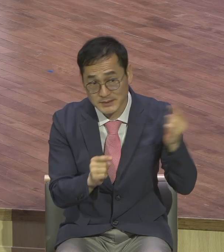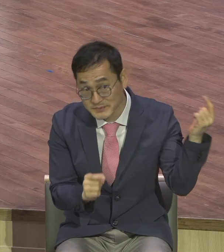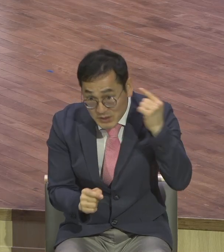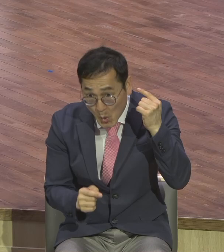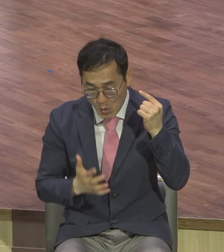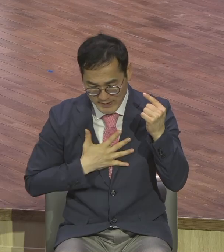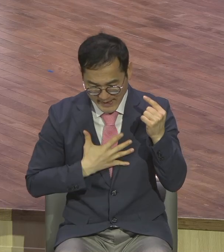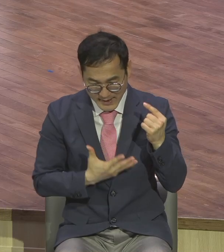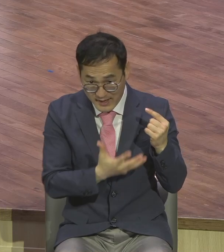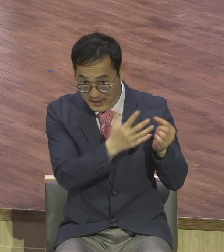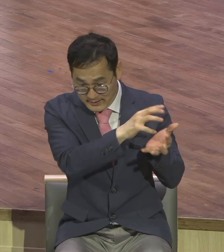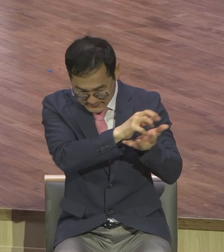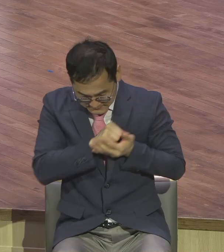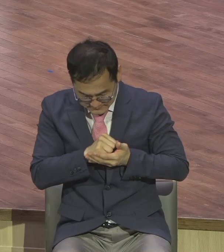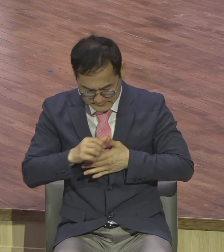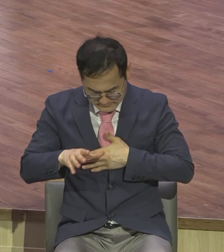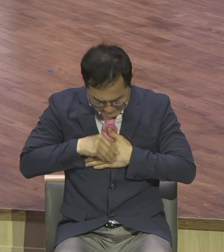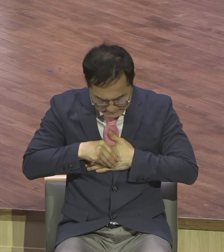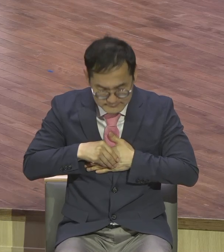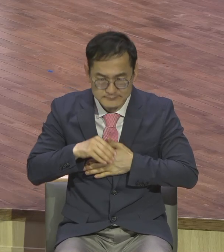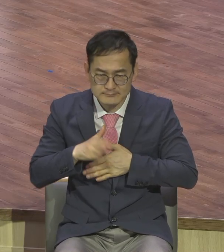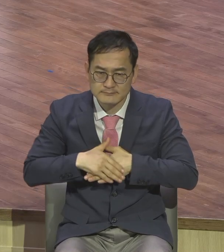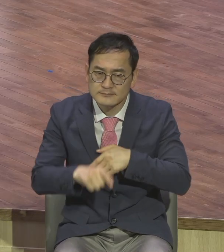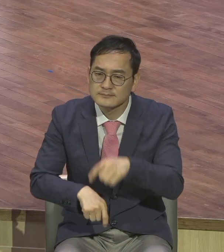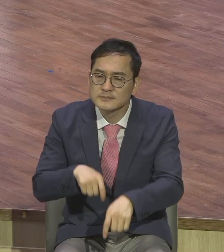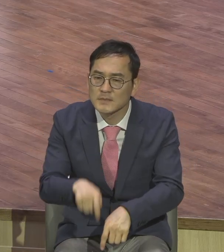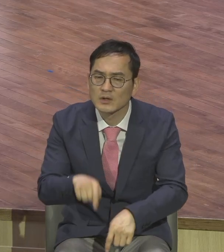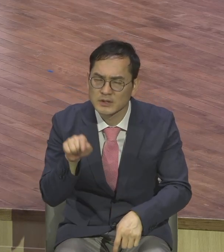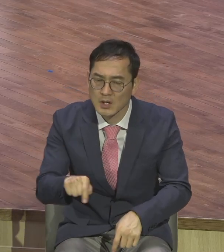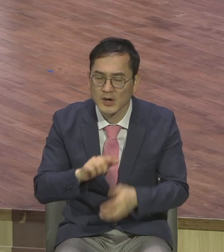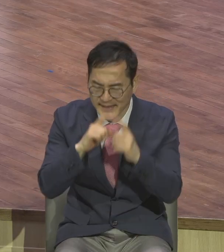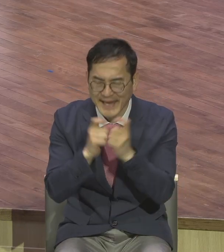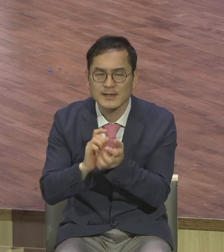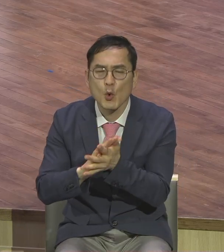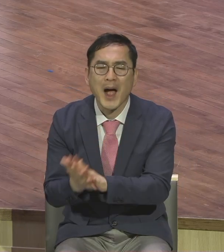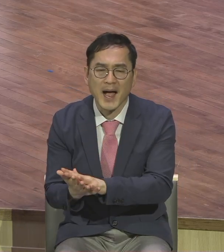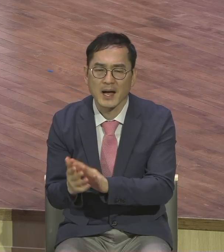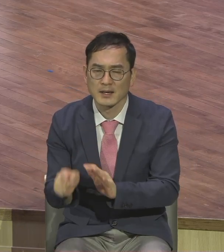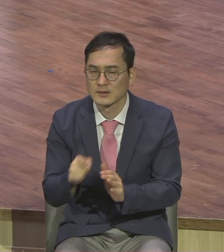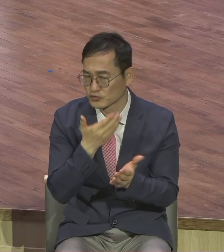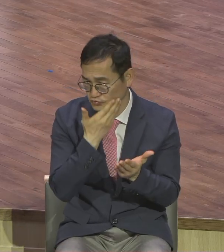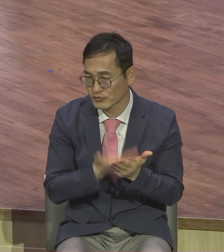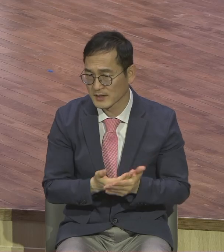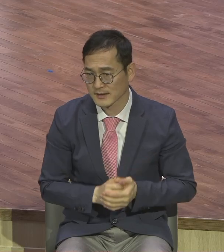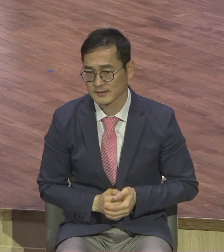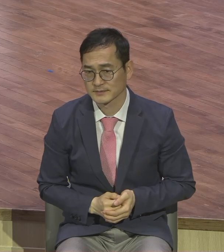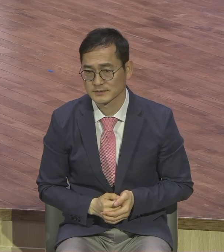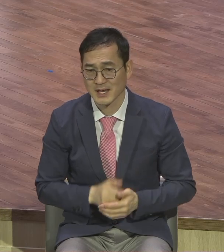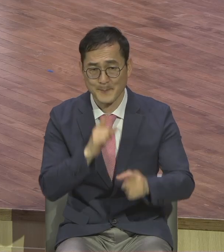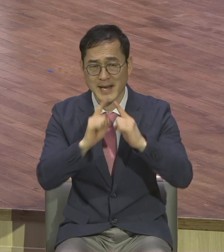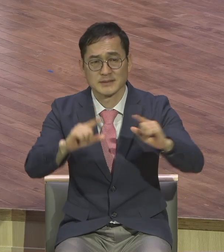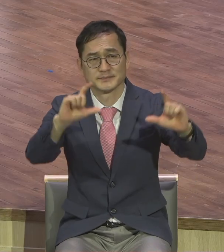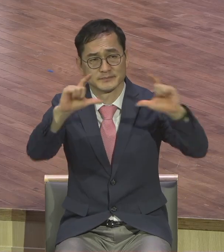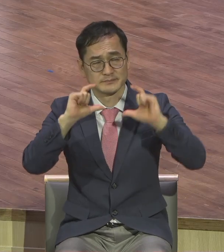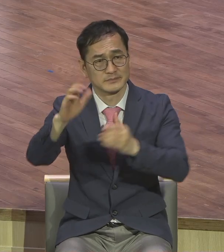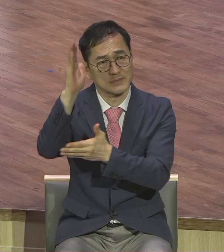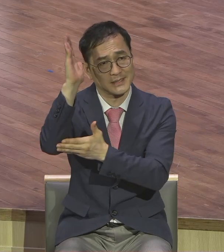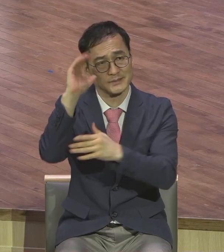끝으로 내 속에 적용하는 거. 쉽게 표현하면 강단에서 선포되는 말씀에 단순히 순종하면 돼요.